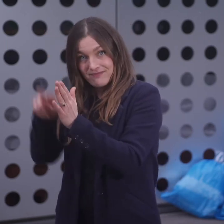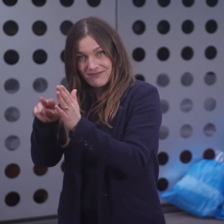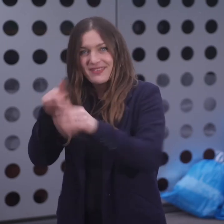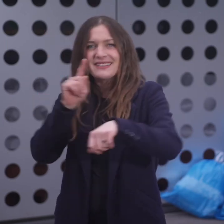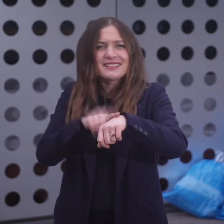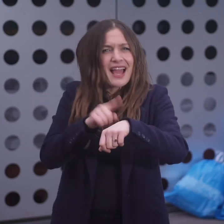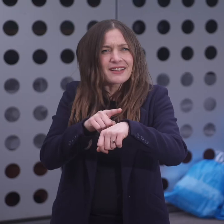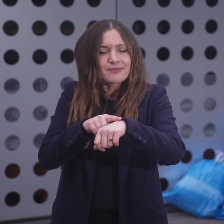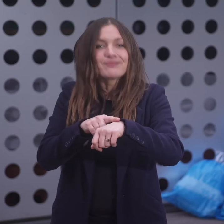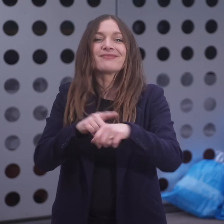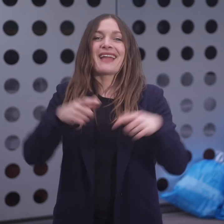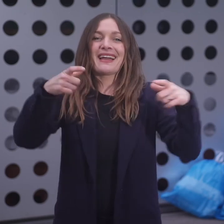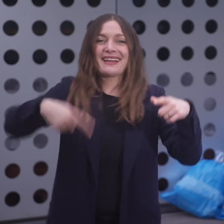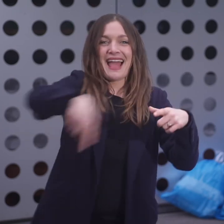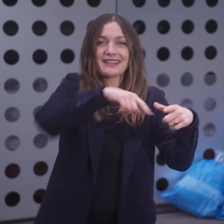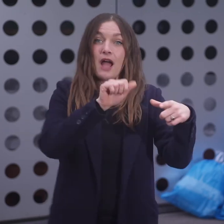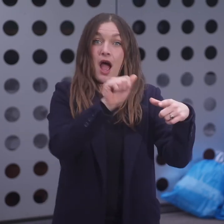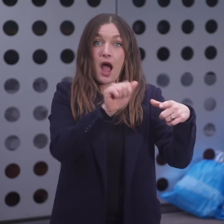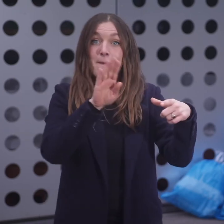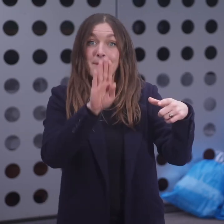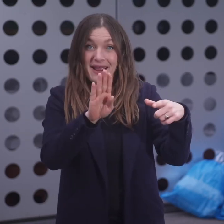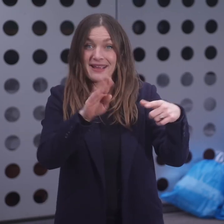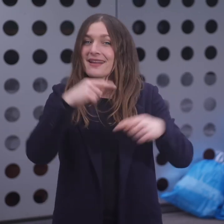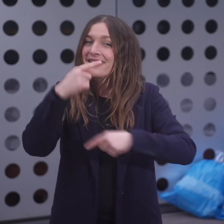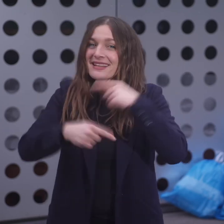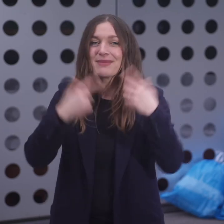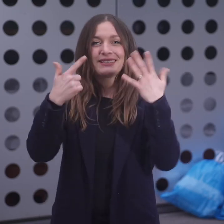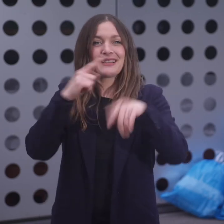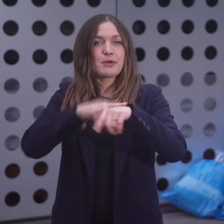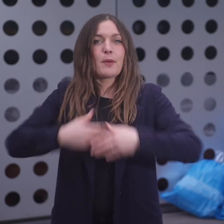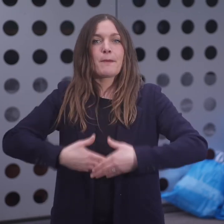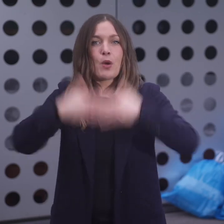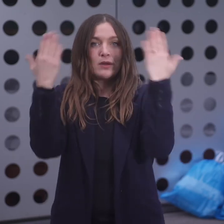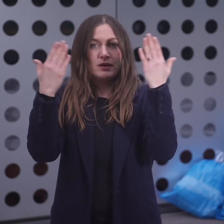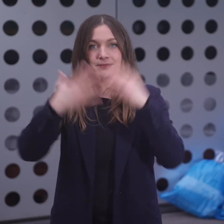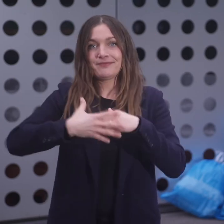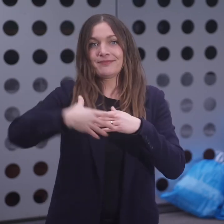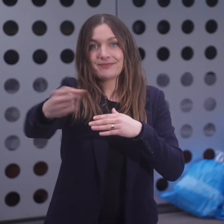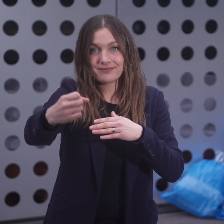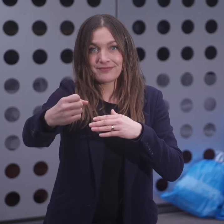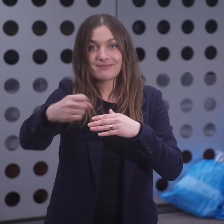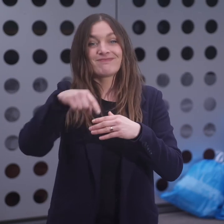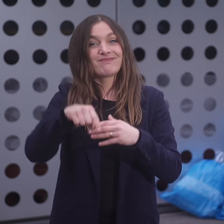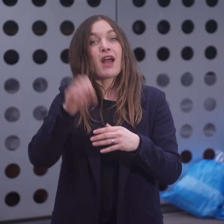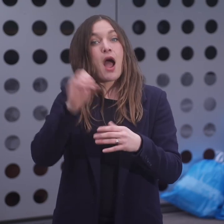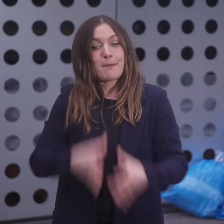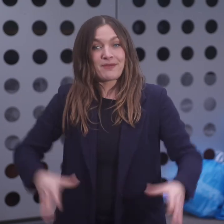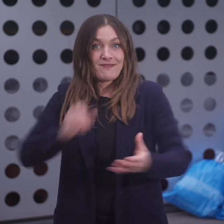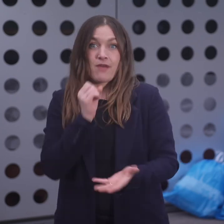Die Bereitstellungszeiten sind für die Kreise A und B um 7 Uhr morgens. Den Hauskericht darf man maximal 12